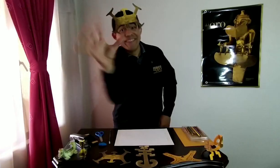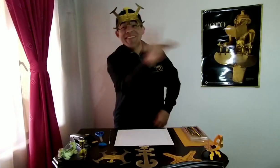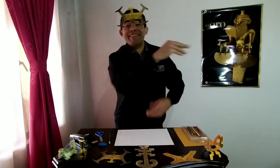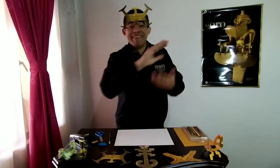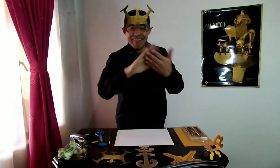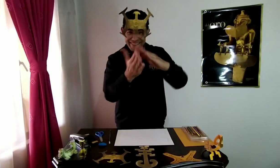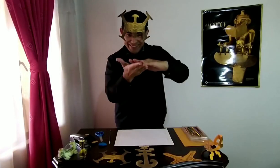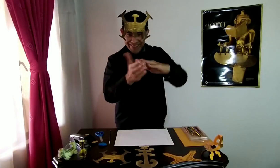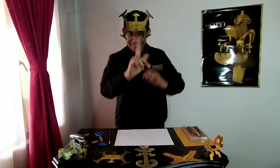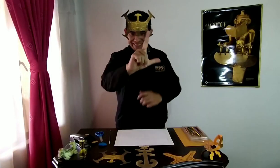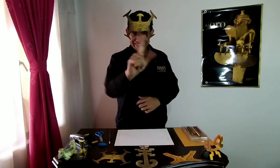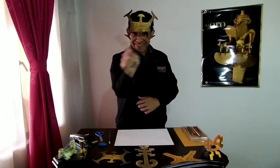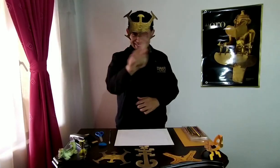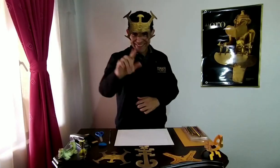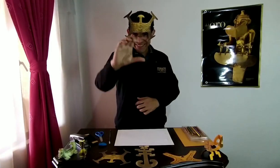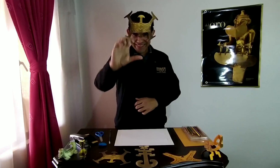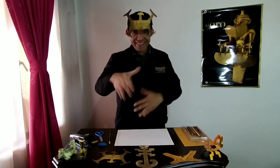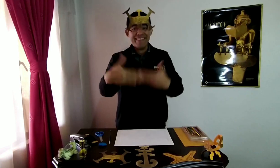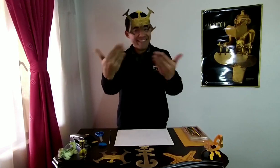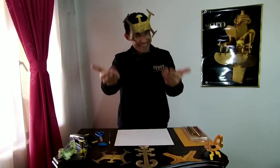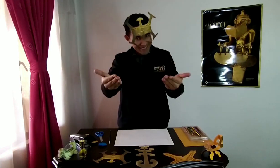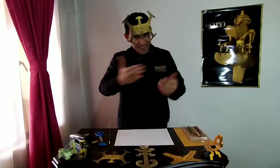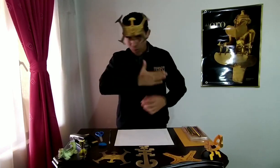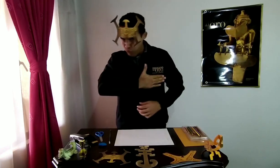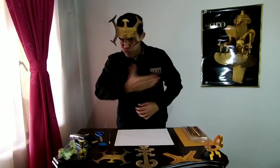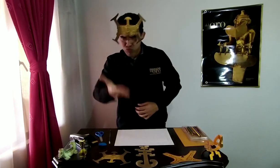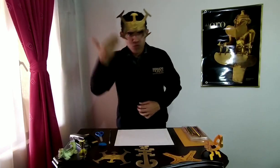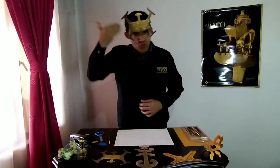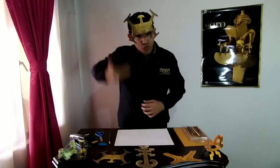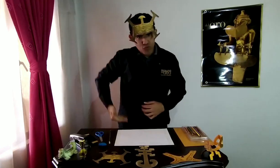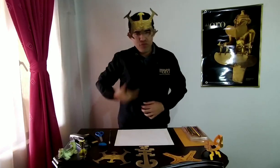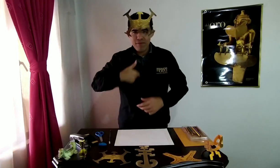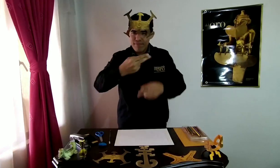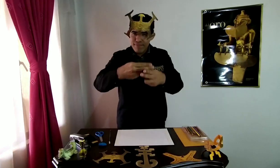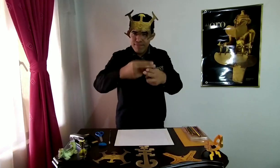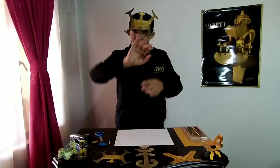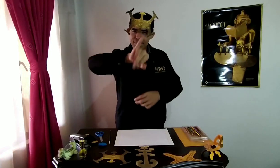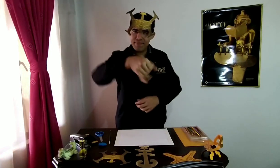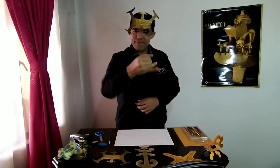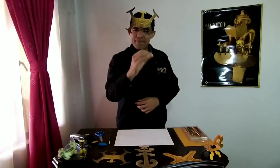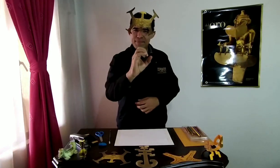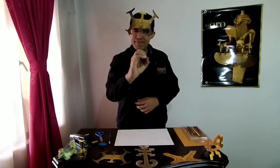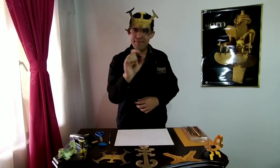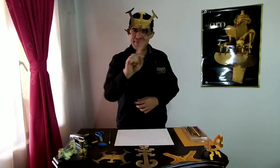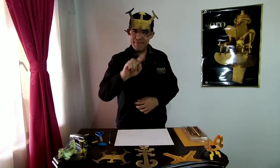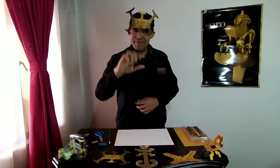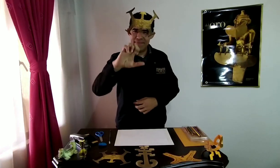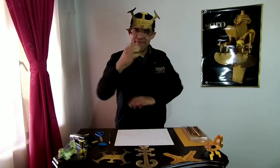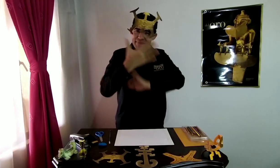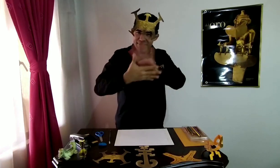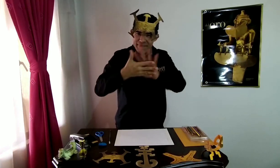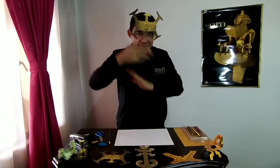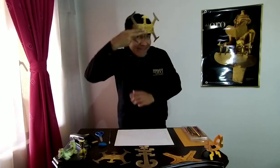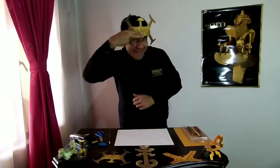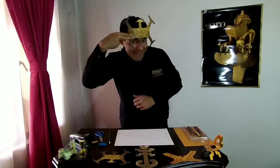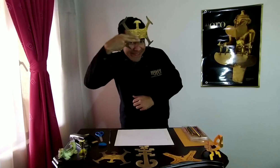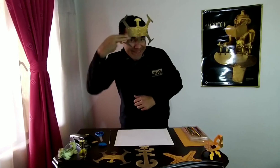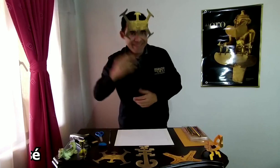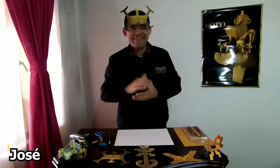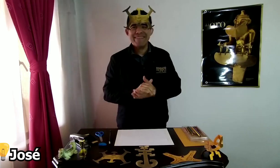¡Hola a todos comunidad lengua de señas colombiana! ¿Cómo están? Mi nombre es José y esta es